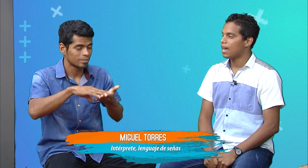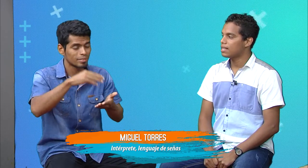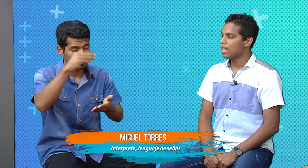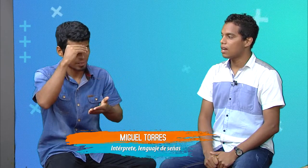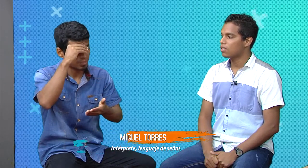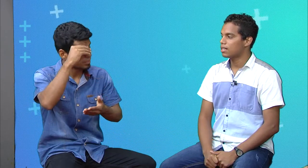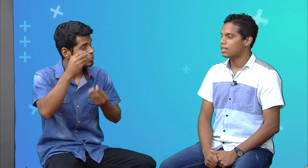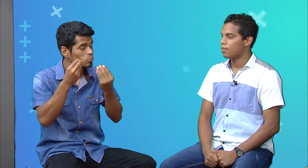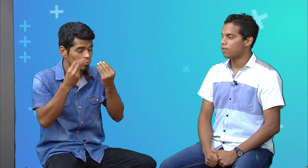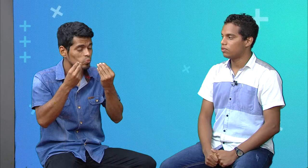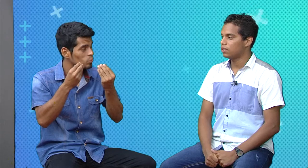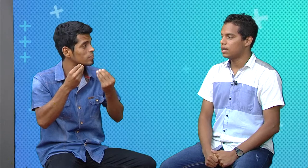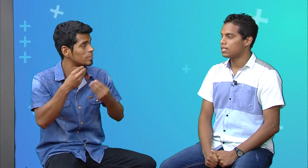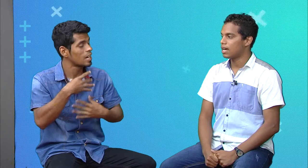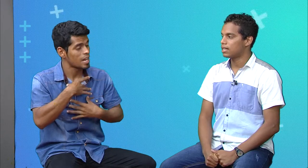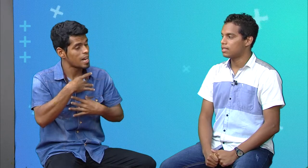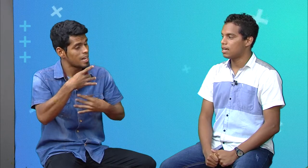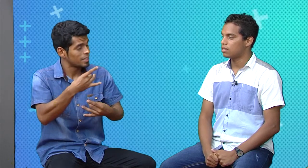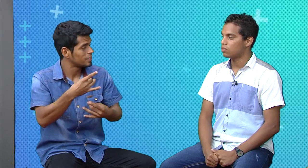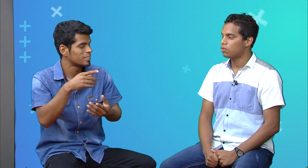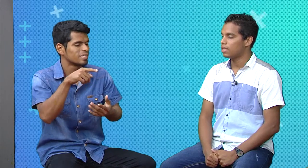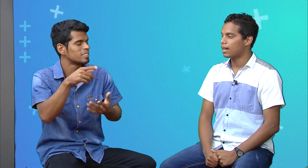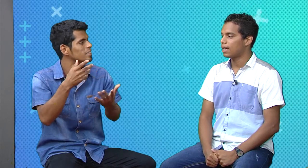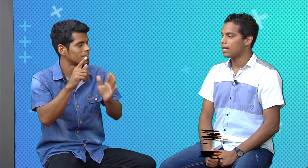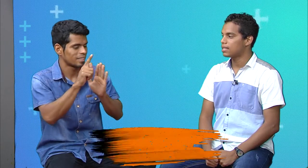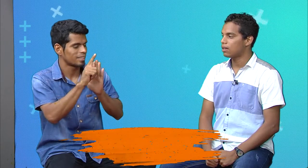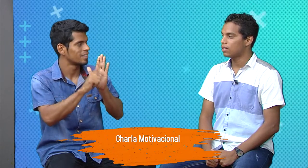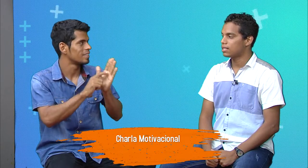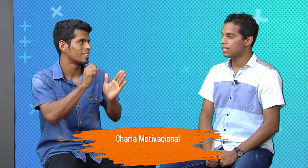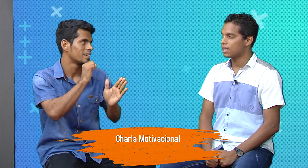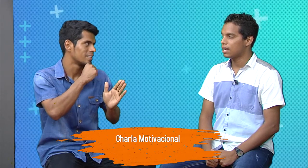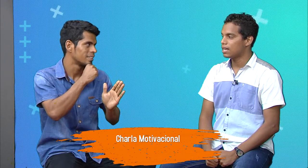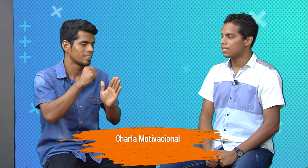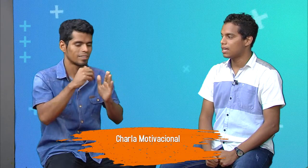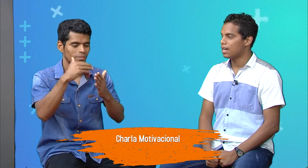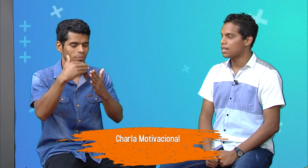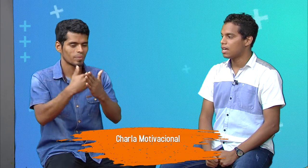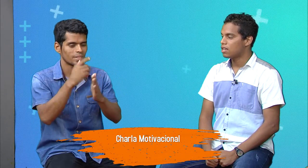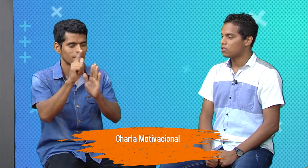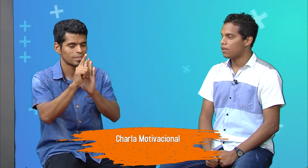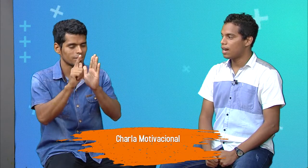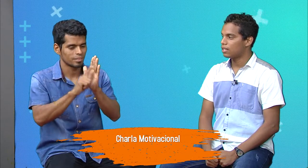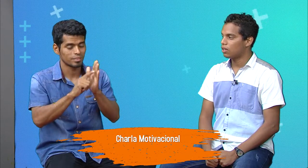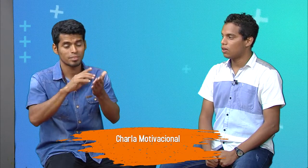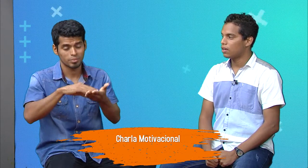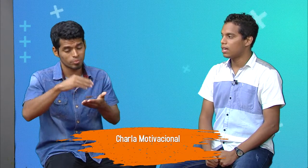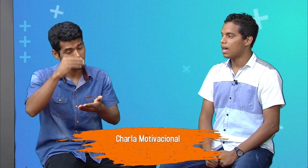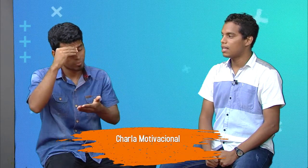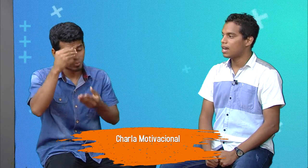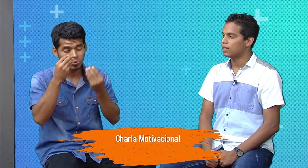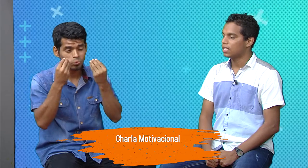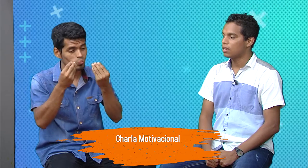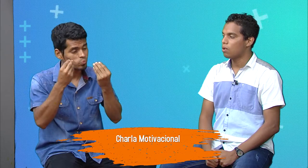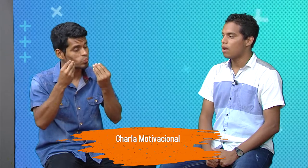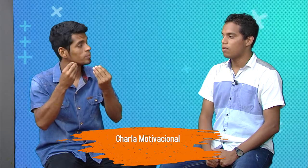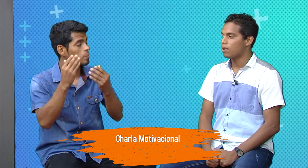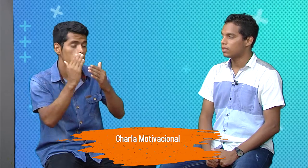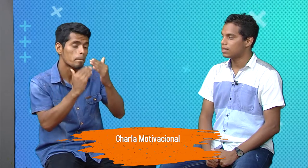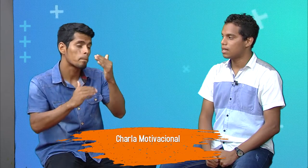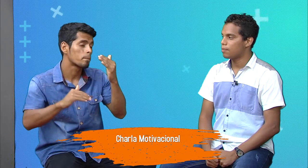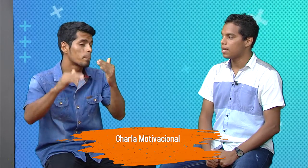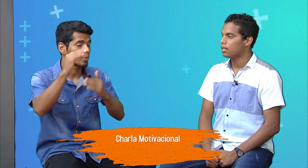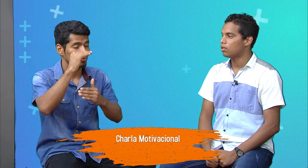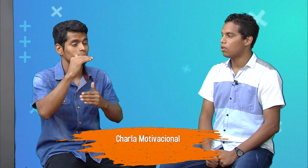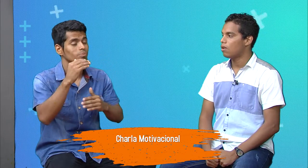es algo que se profundiza, que se estudia, que es algo que se tiene interés sobre la teología del Antiguo, el